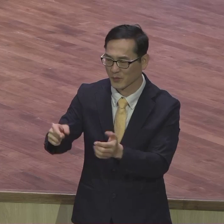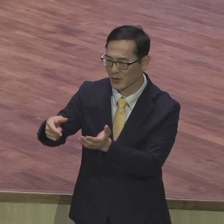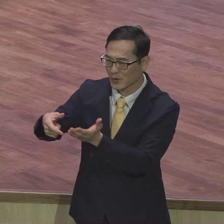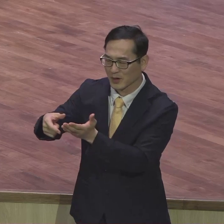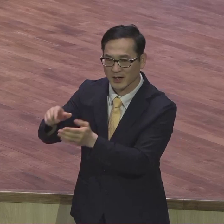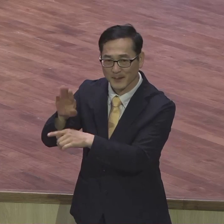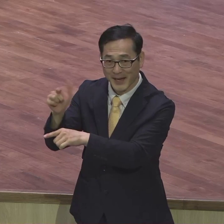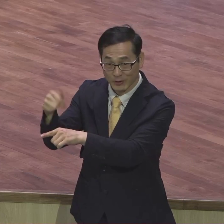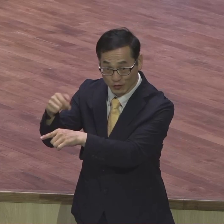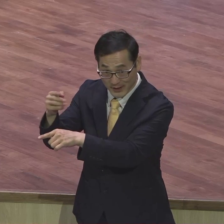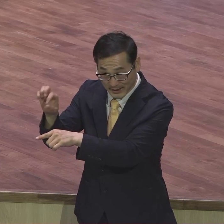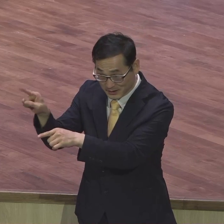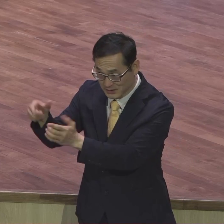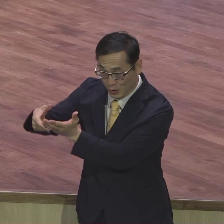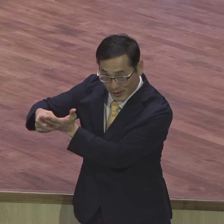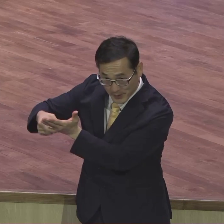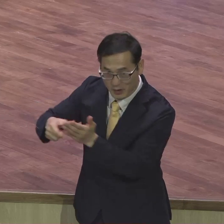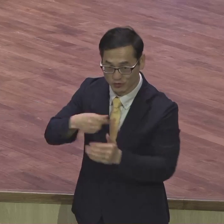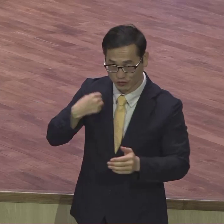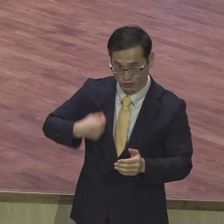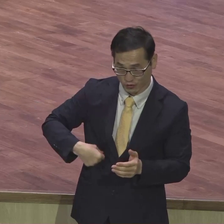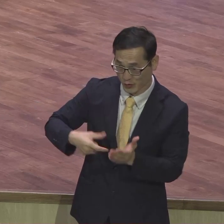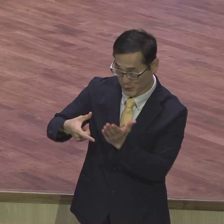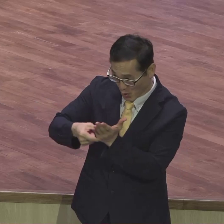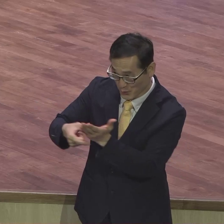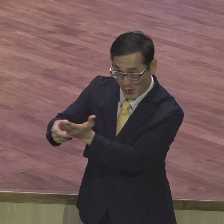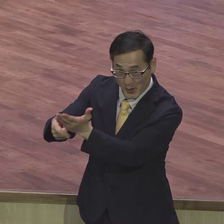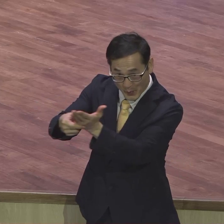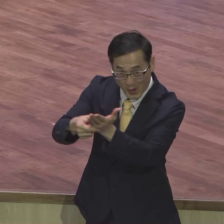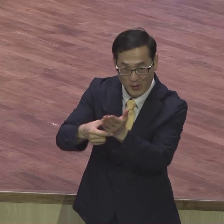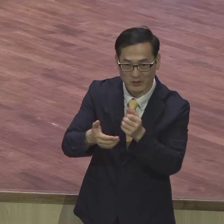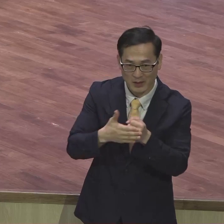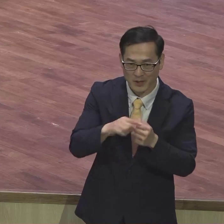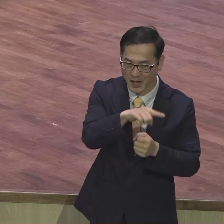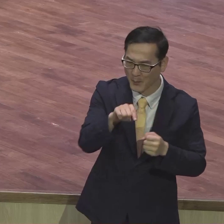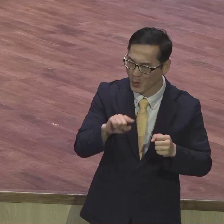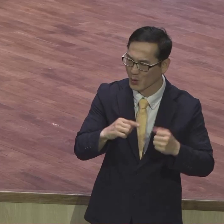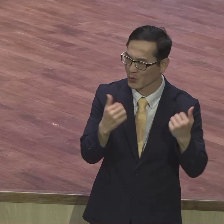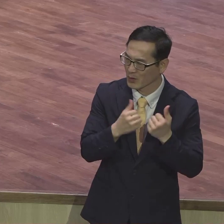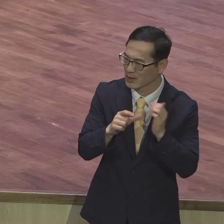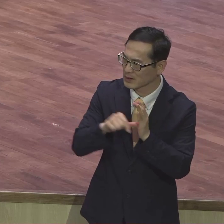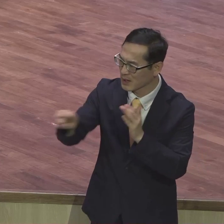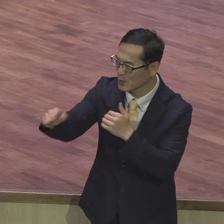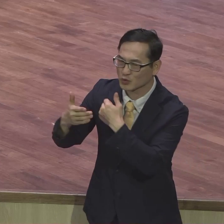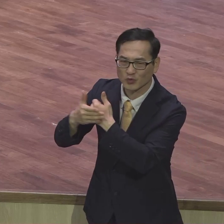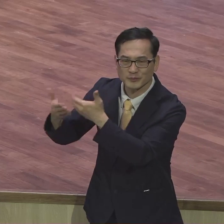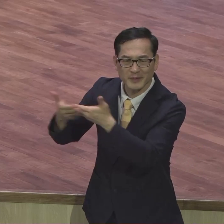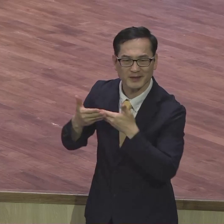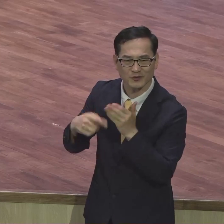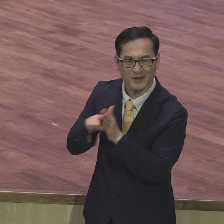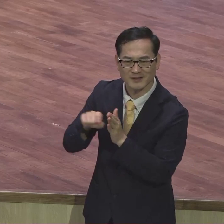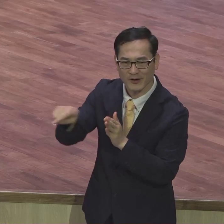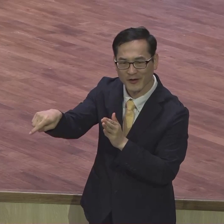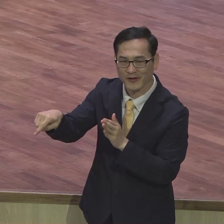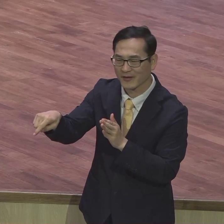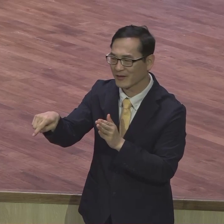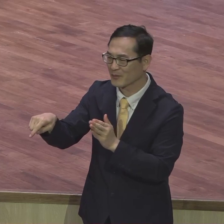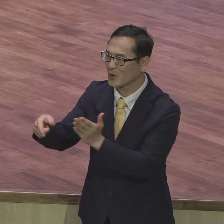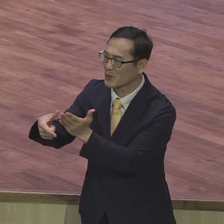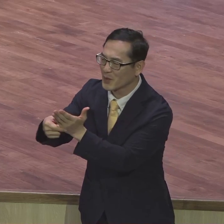한 편에 표 들어온 거요 그리고 국회의장에게 싸인 받고 우리나라를 지원해 주기로 지지해 주기로 싸인 받아가서